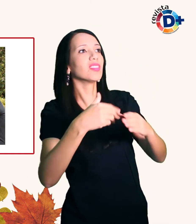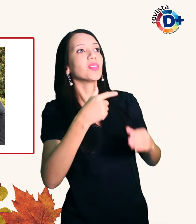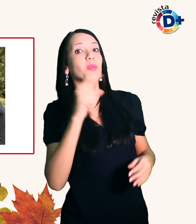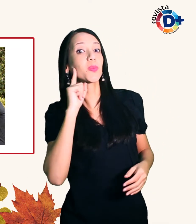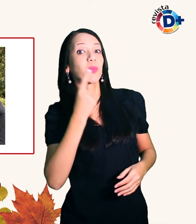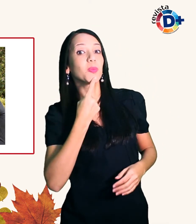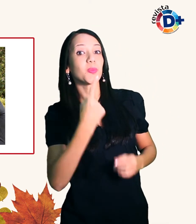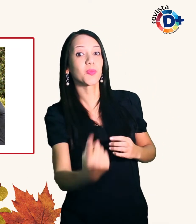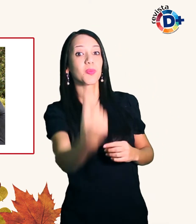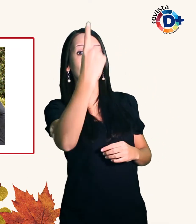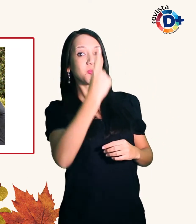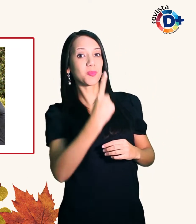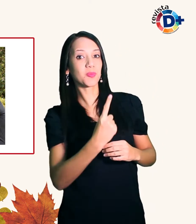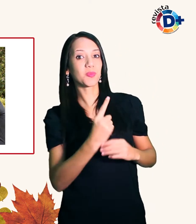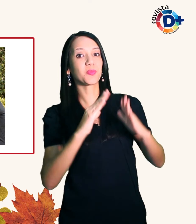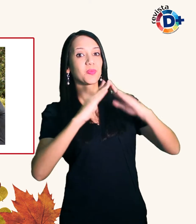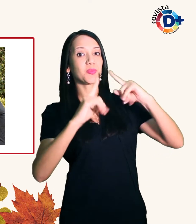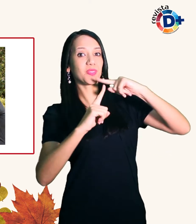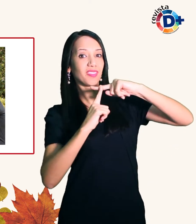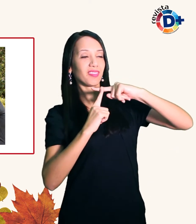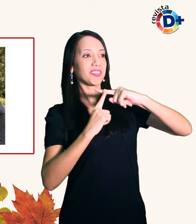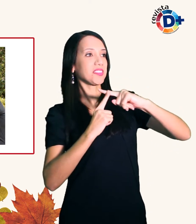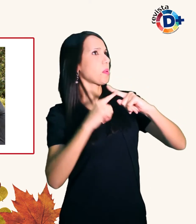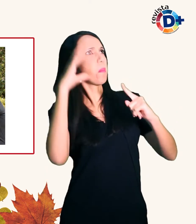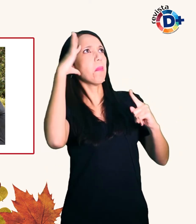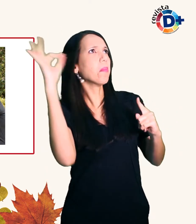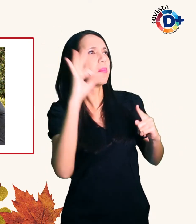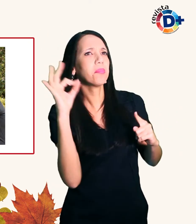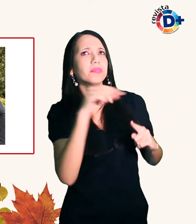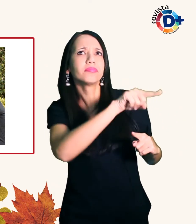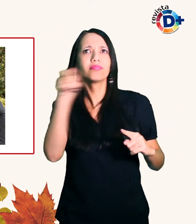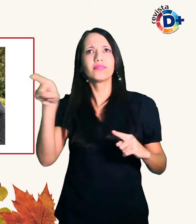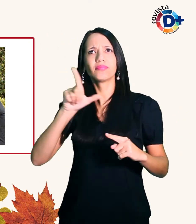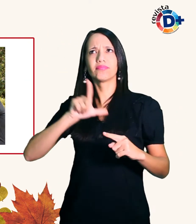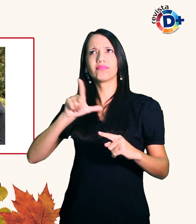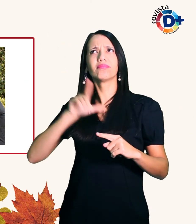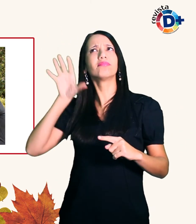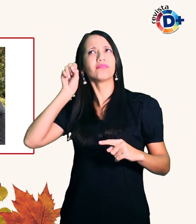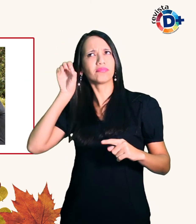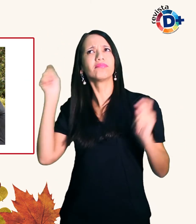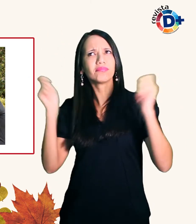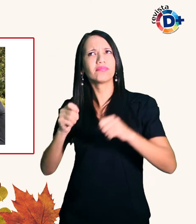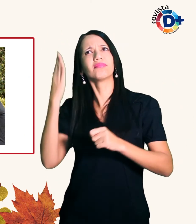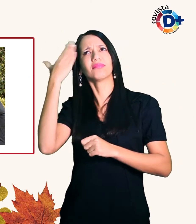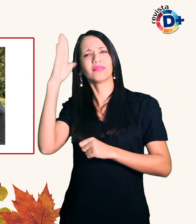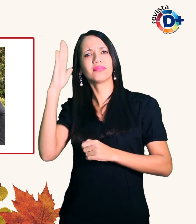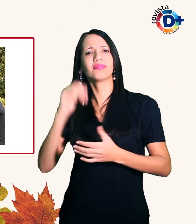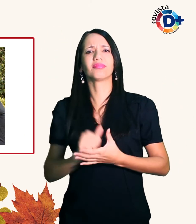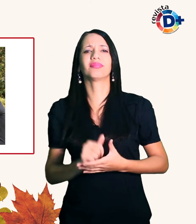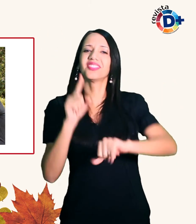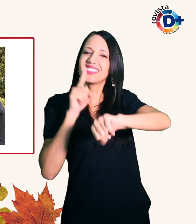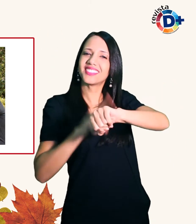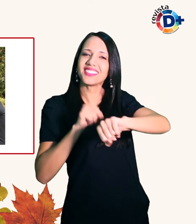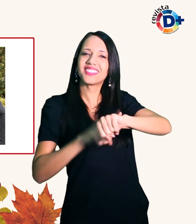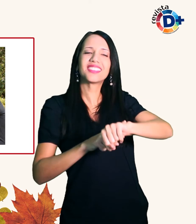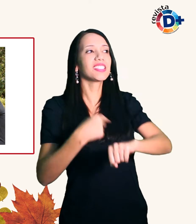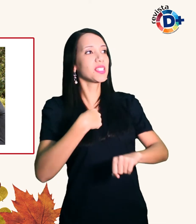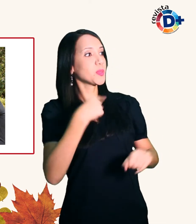e não compreender a mensagem a que todos tinham acesso Na ocasião eu e mais um grupo de pessoas